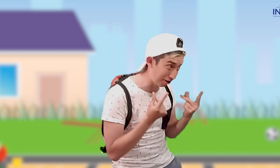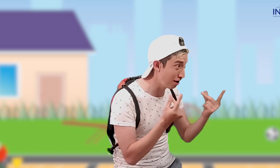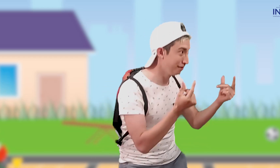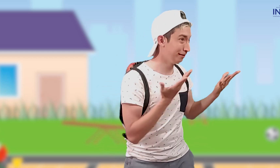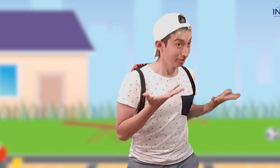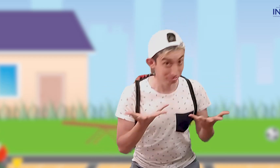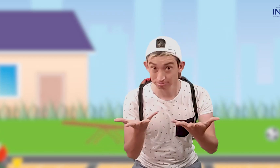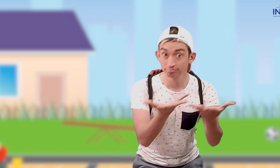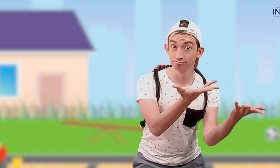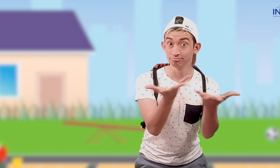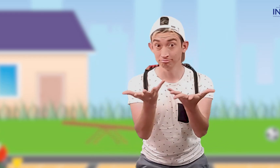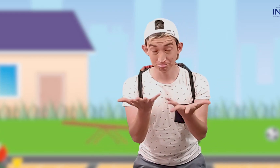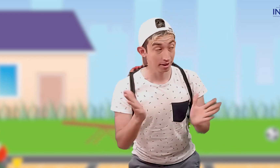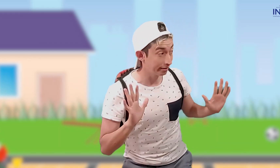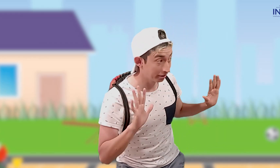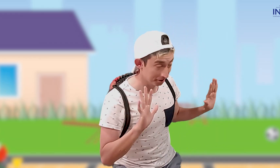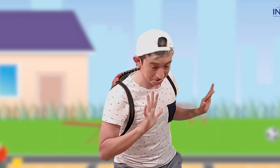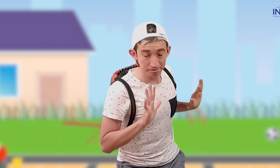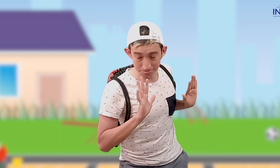¡Listo! ¡Muy bien!